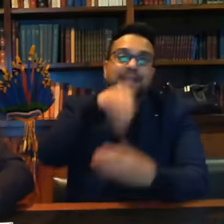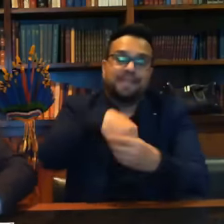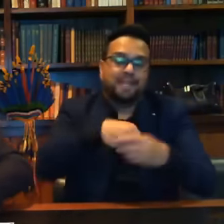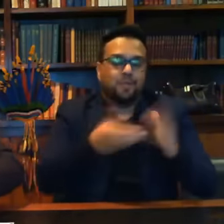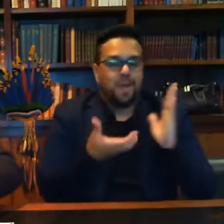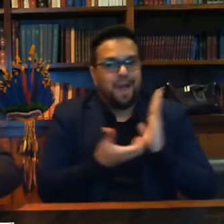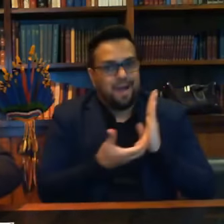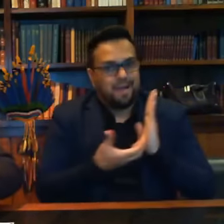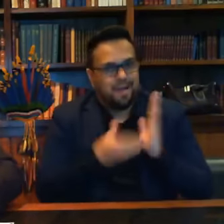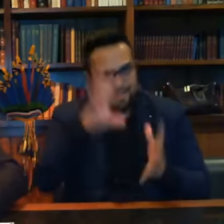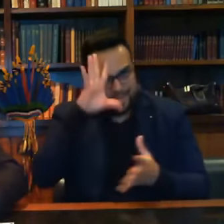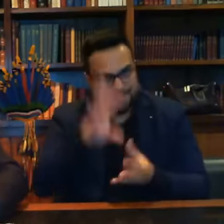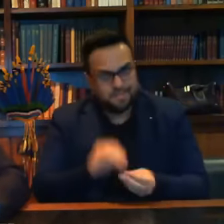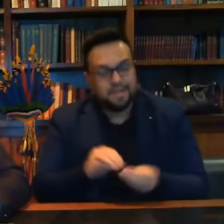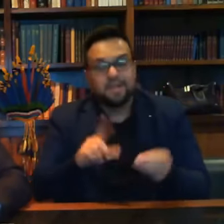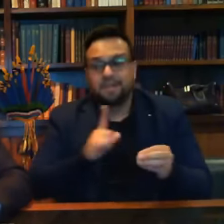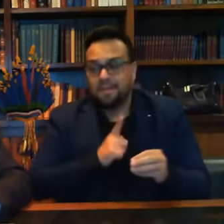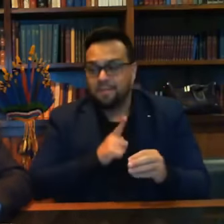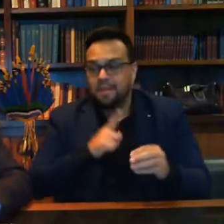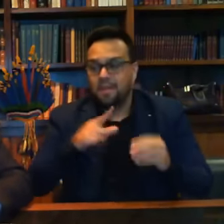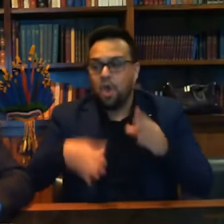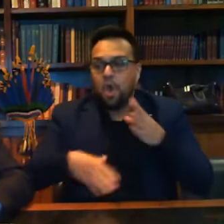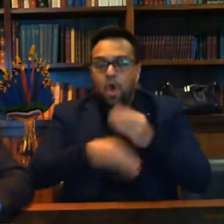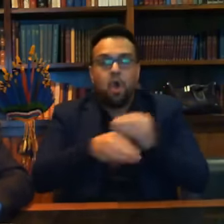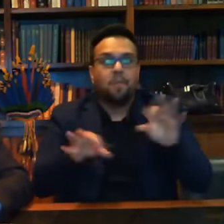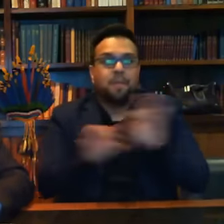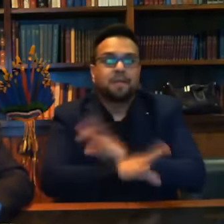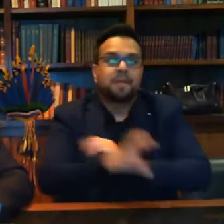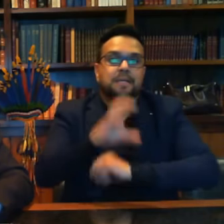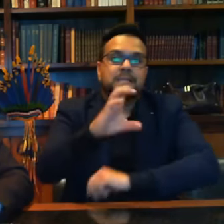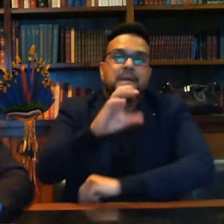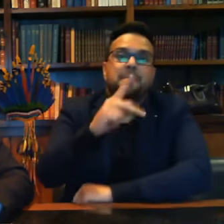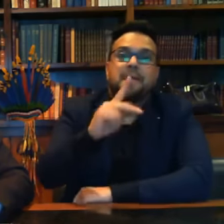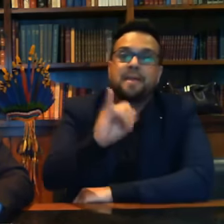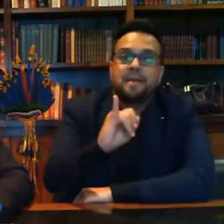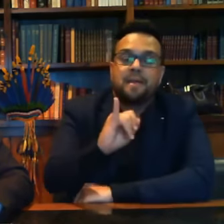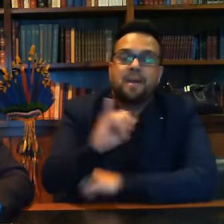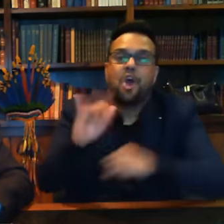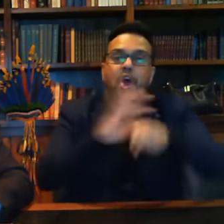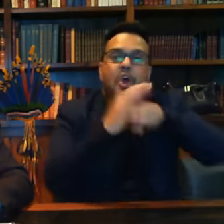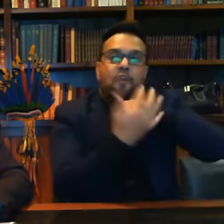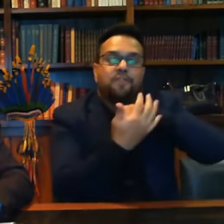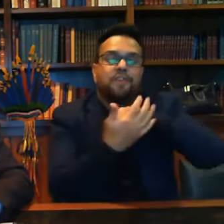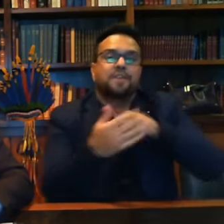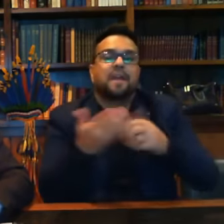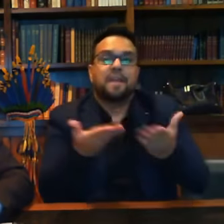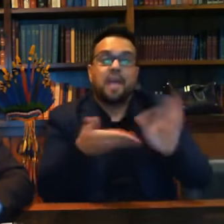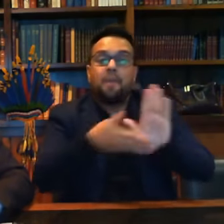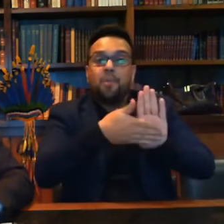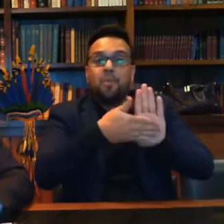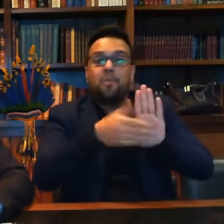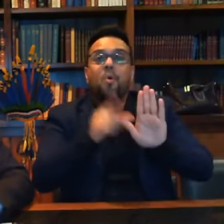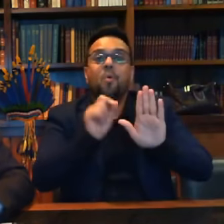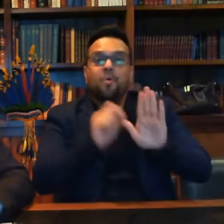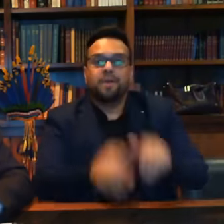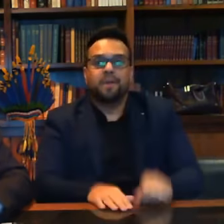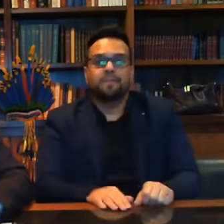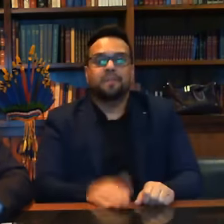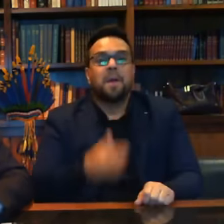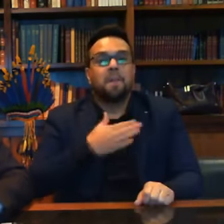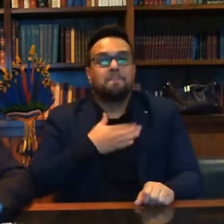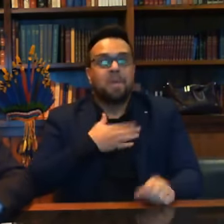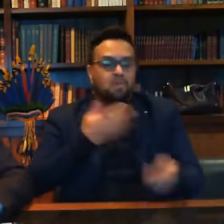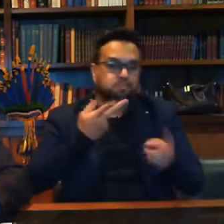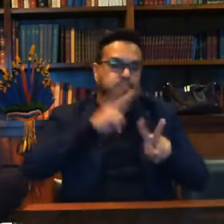E mais ainda, completando aqui, CPI da Covid, quer propor o meu indiciamento por